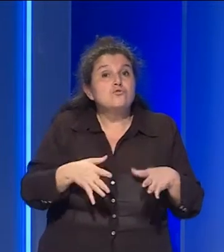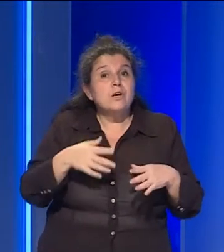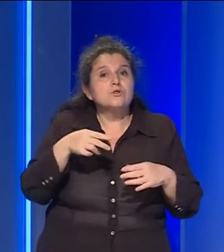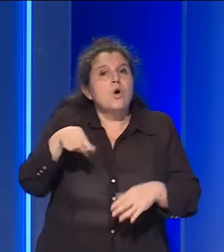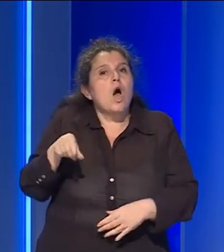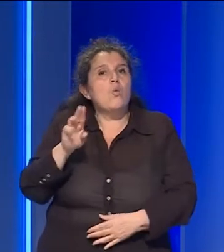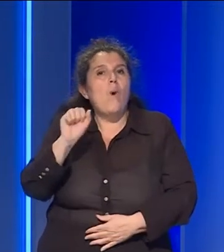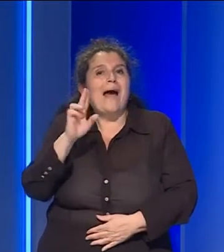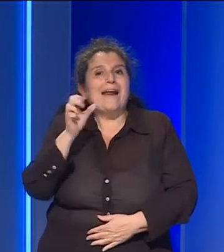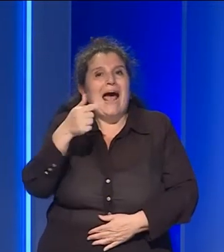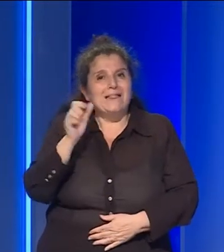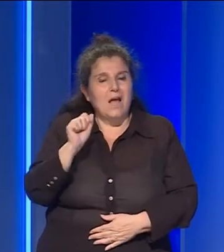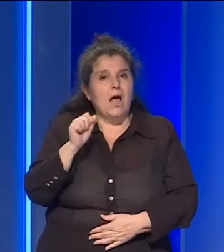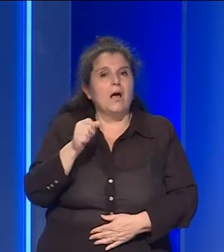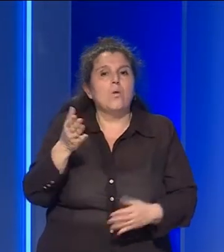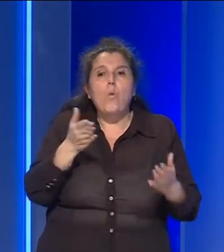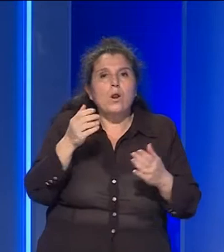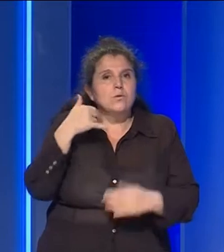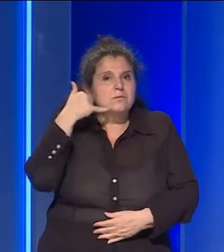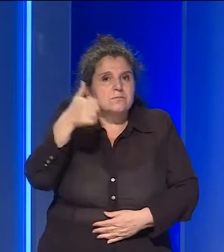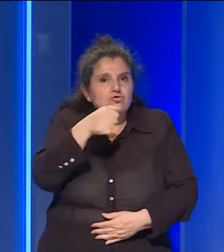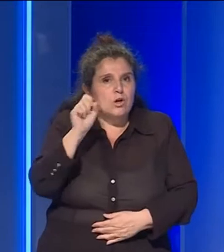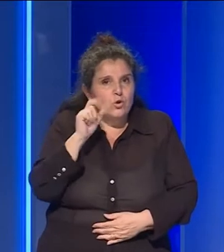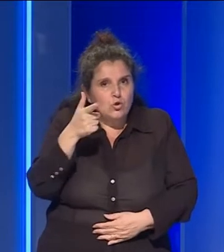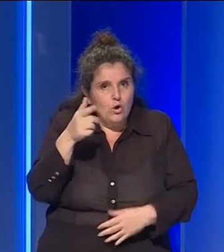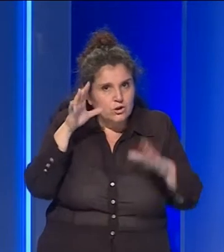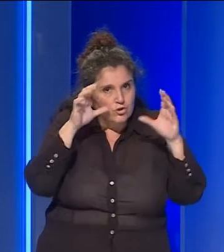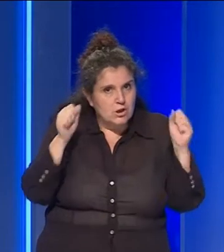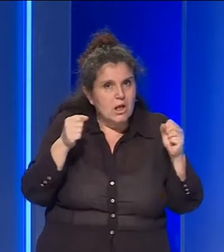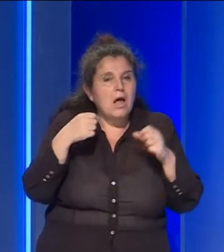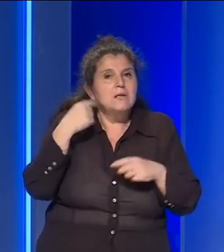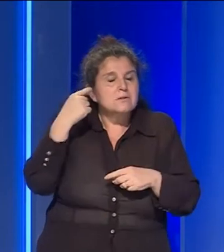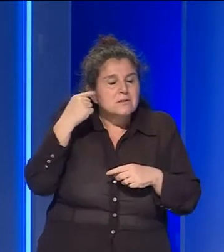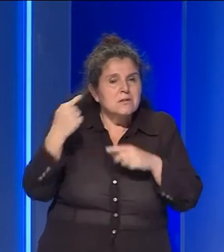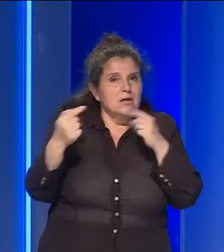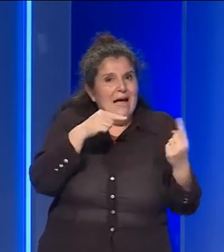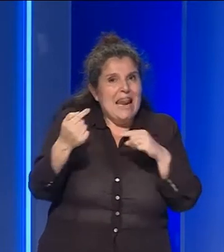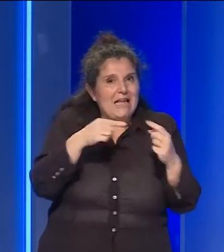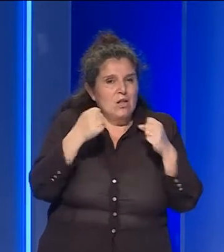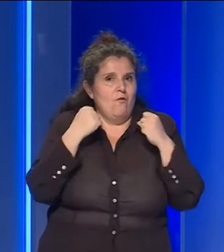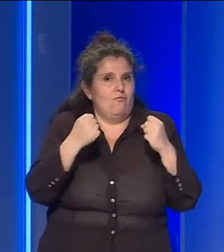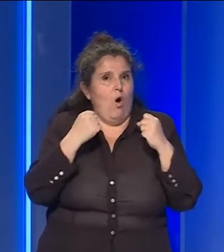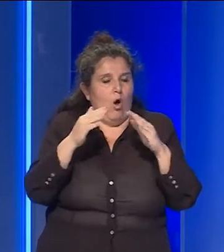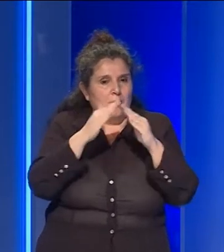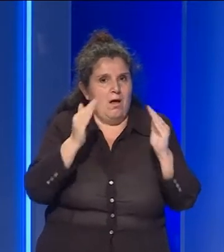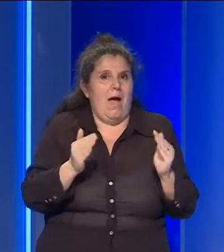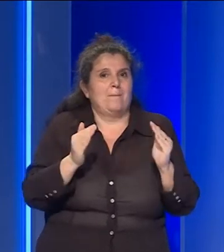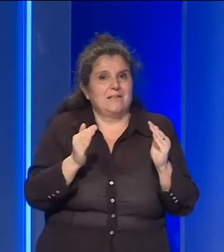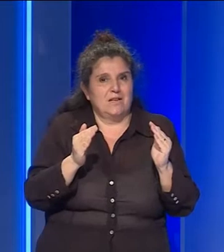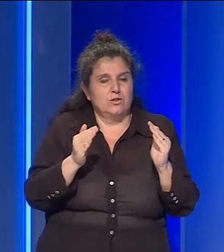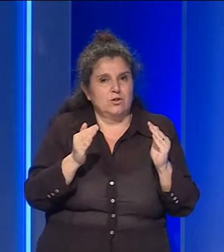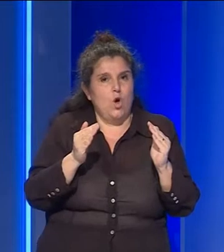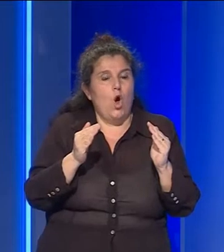Quarrata. Qualcuno ha chiamato il 112 segnalando un'accesa liti all'interno di un'abitazione. La